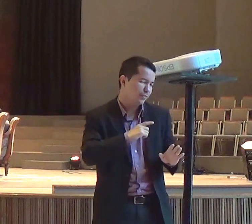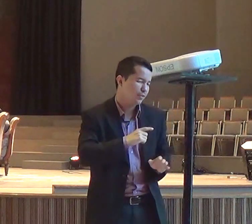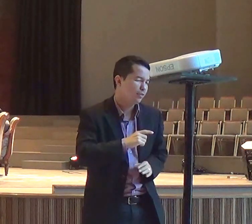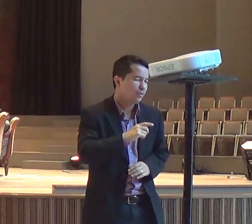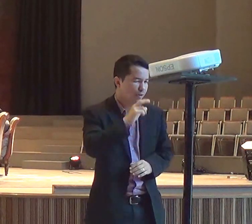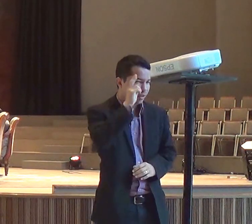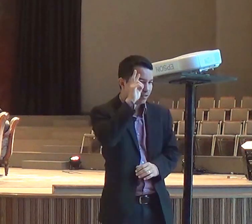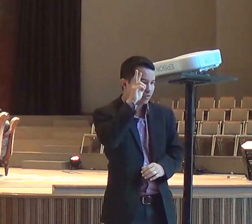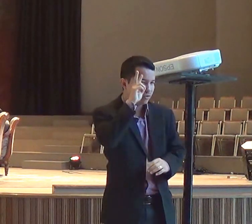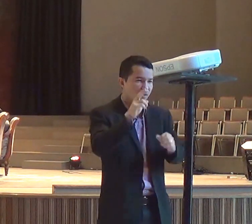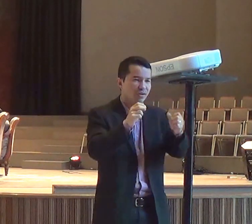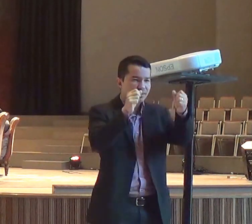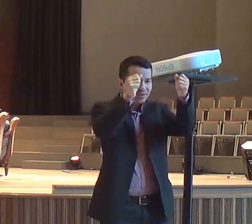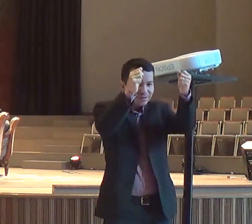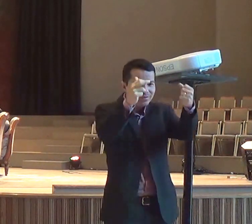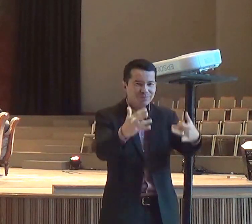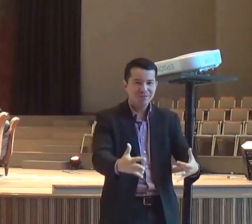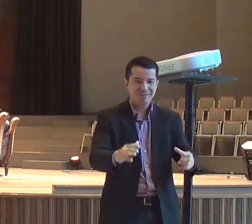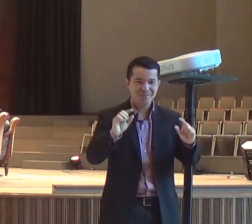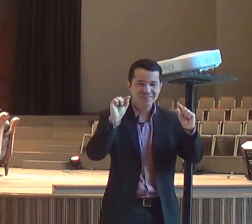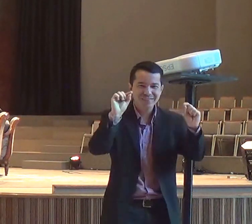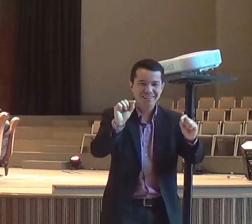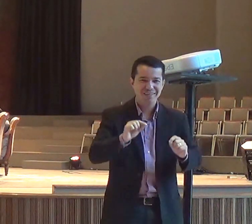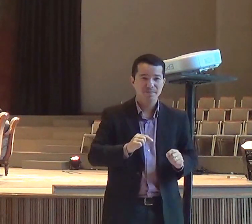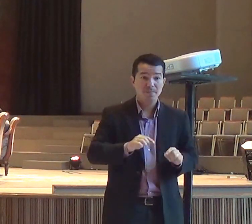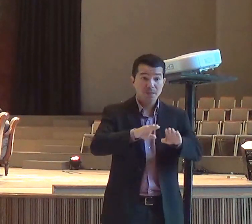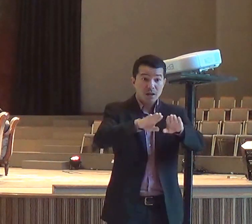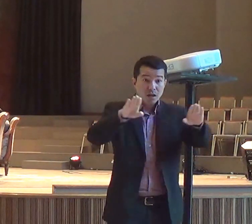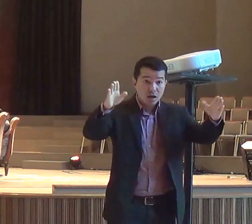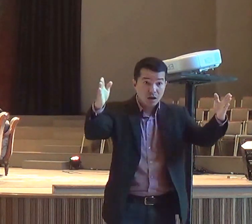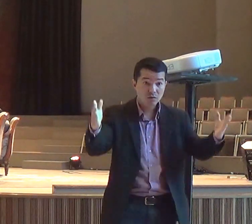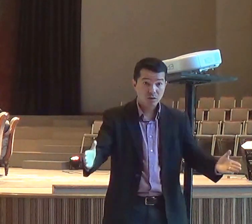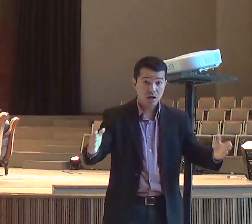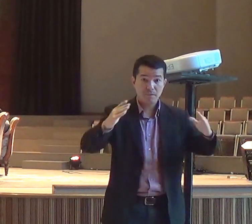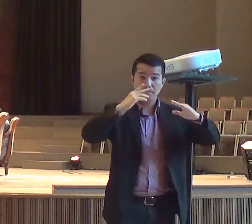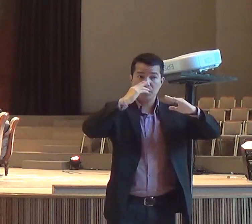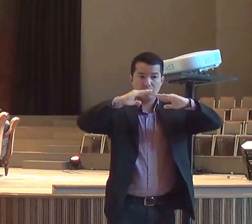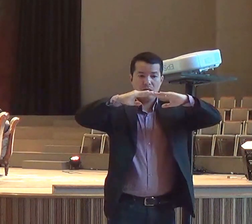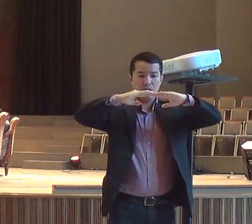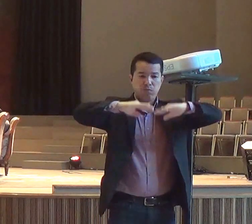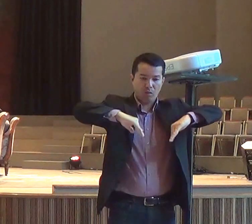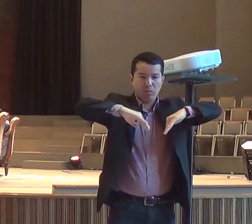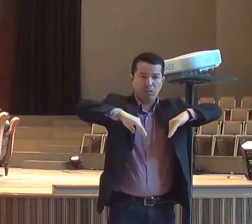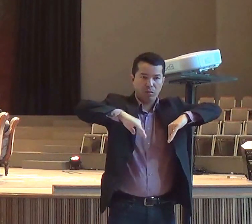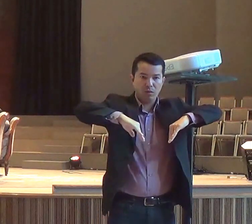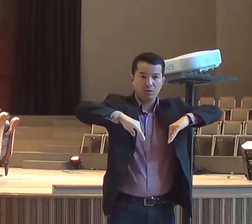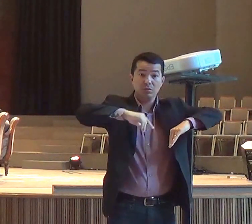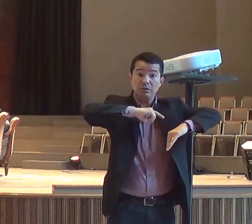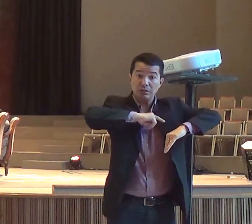povo estava seguindo as ordens, não é? E seguindo o costume dos povos ao seu redor,